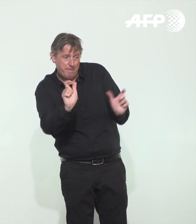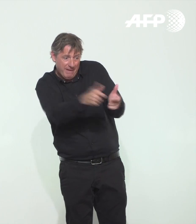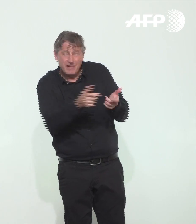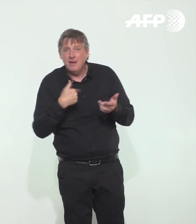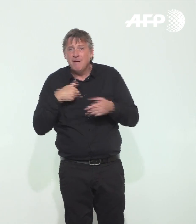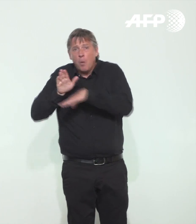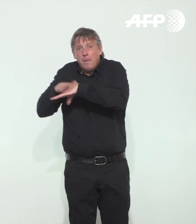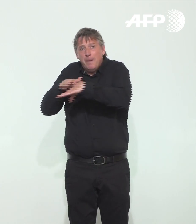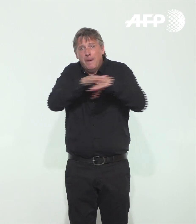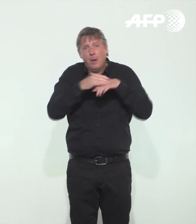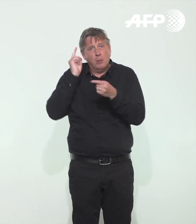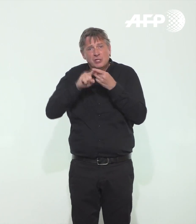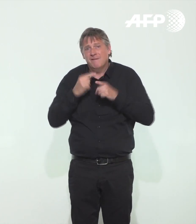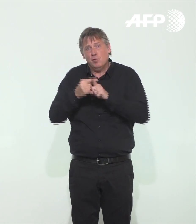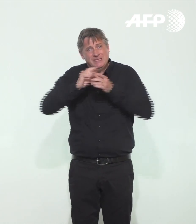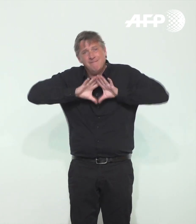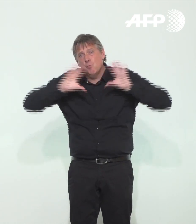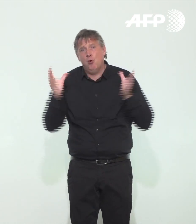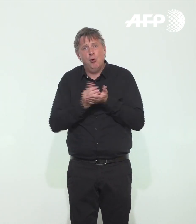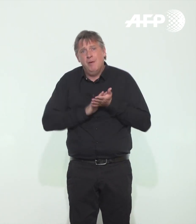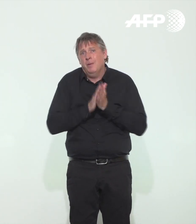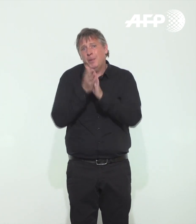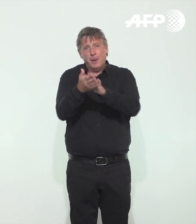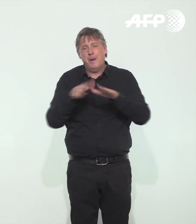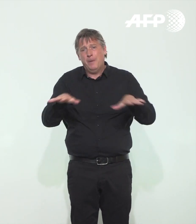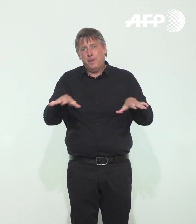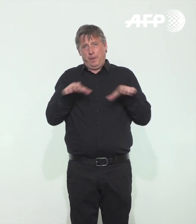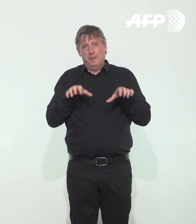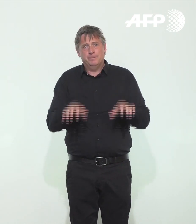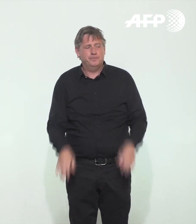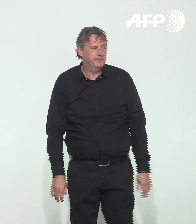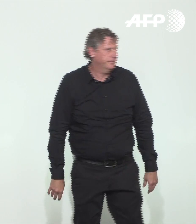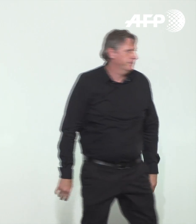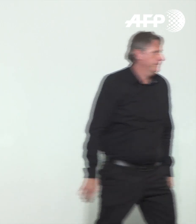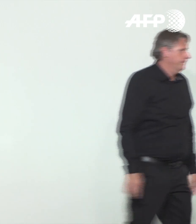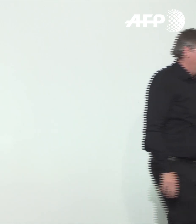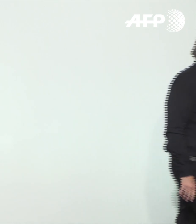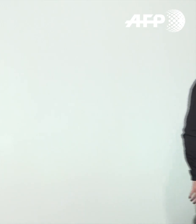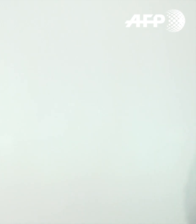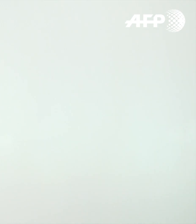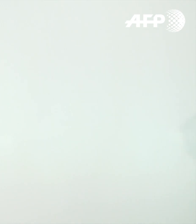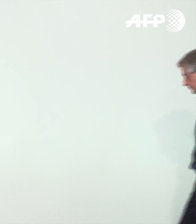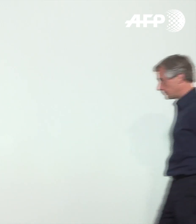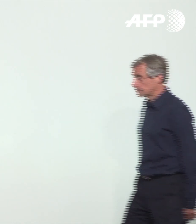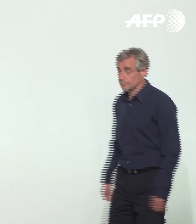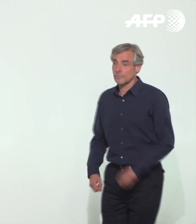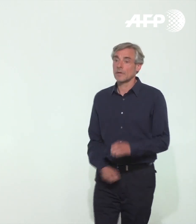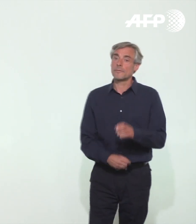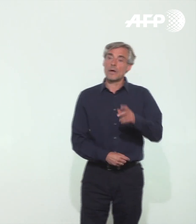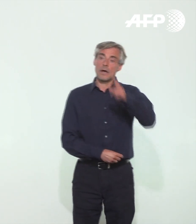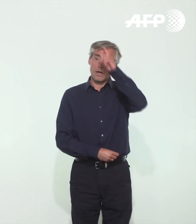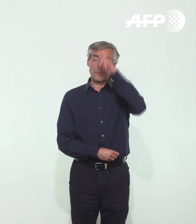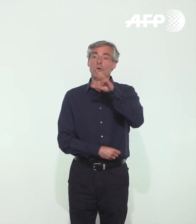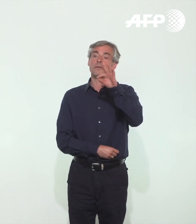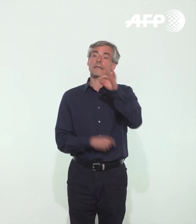dans l'intérêt de tous. Chez nos voisins allemands, si le taux d'infection excède 50 contaminations pour 100 000 habitants